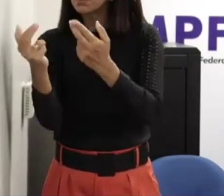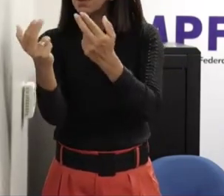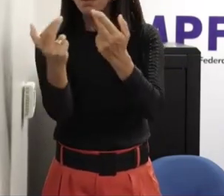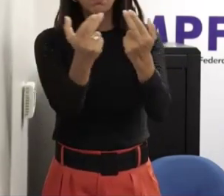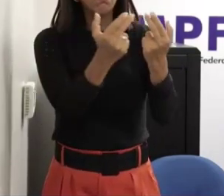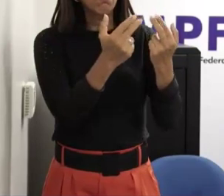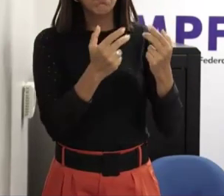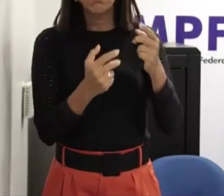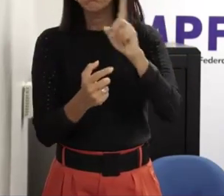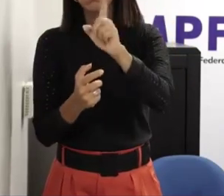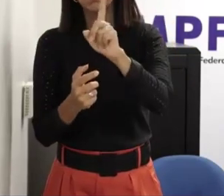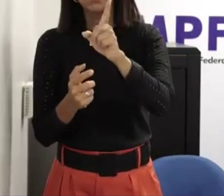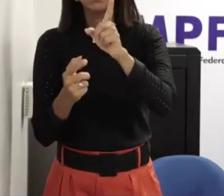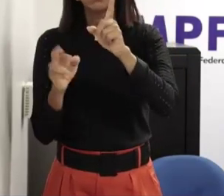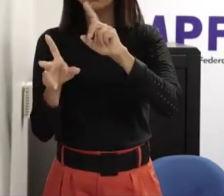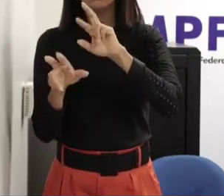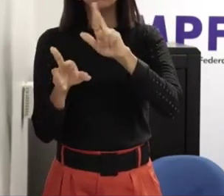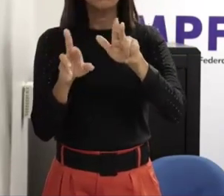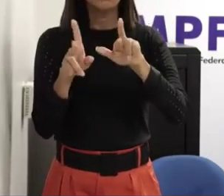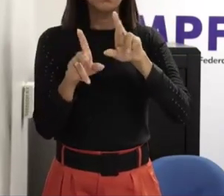que às vezes surpreende a gente